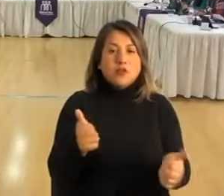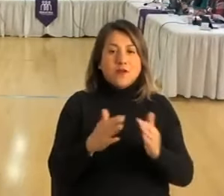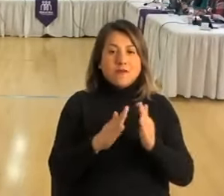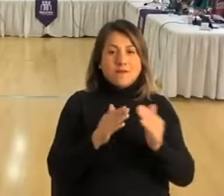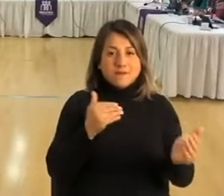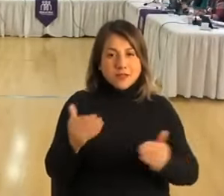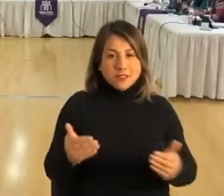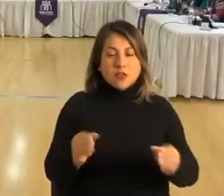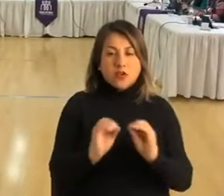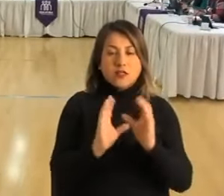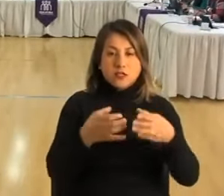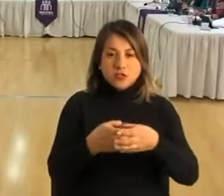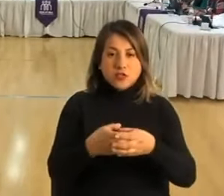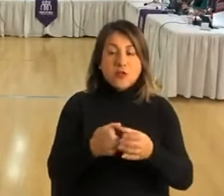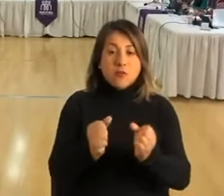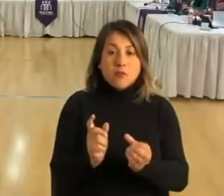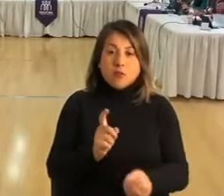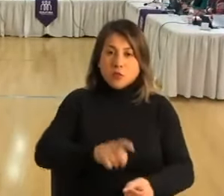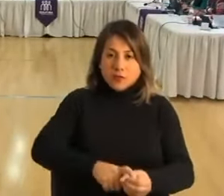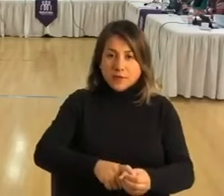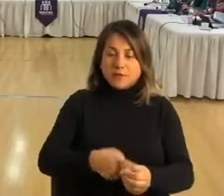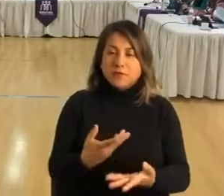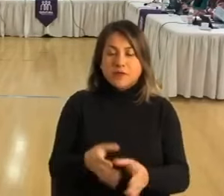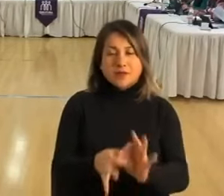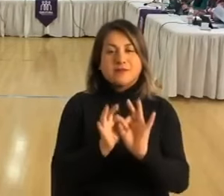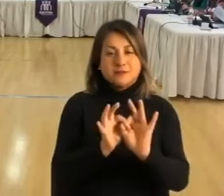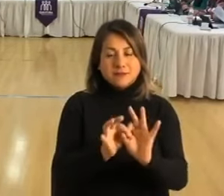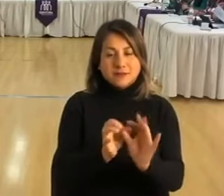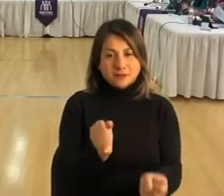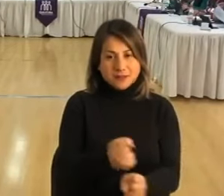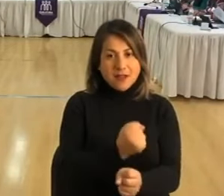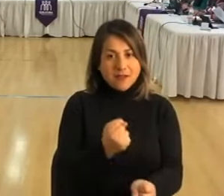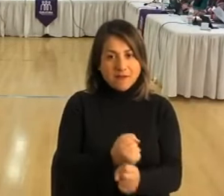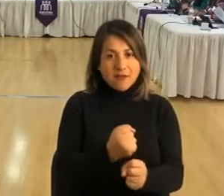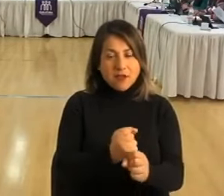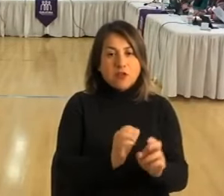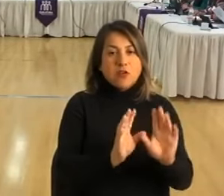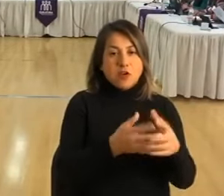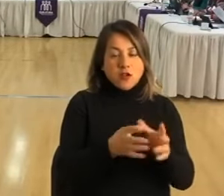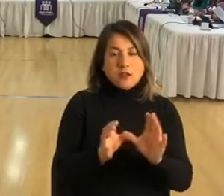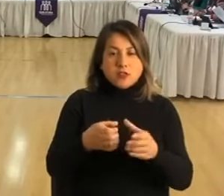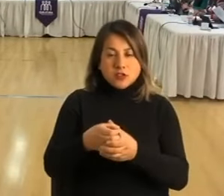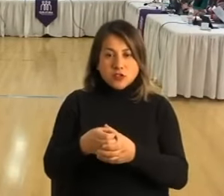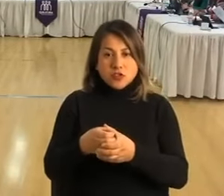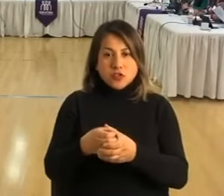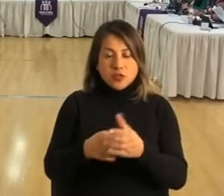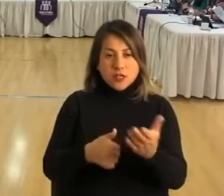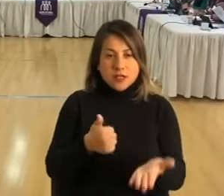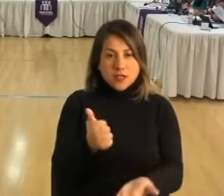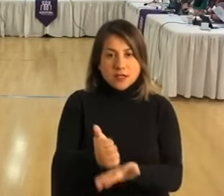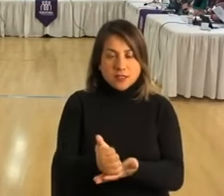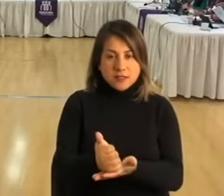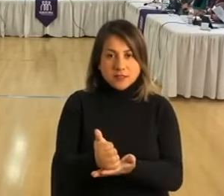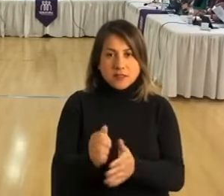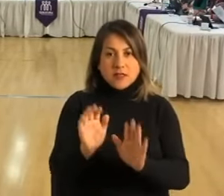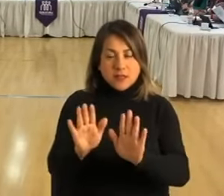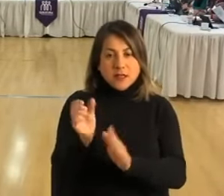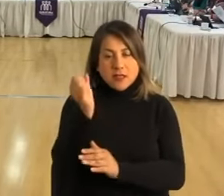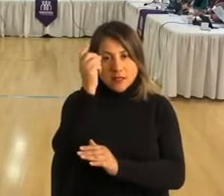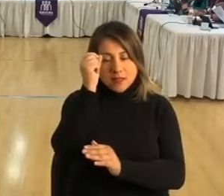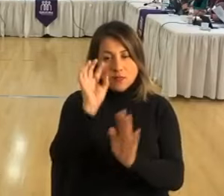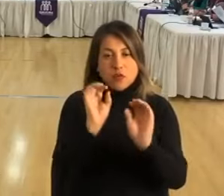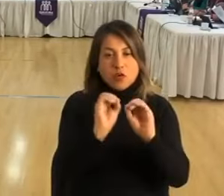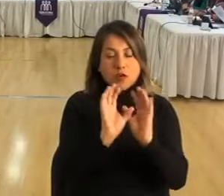y vecinas y organizaciones puedan postular. Aquí quiero valorar el trabajo que están realizando muchas organizaciones territoriales y alcaldesas porque entendemos que en la